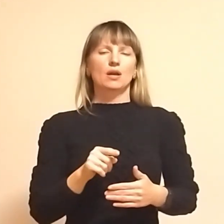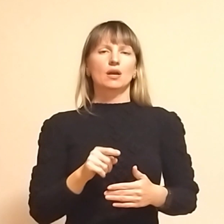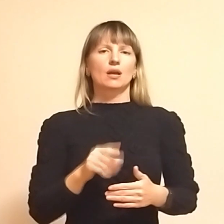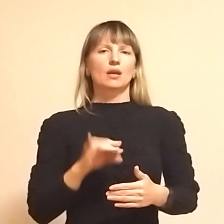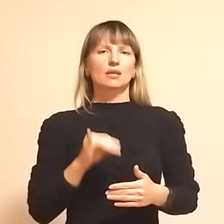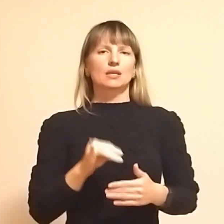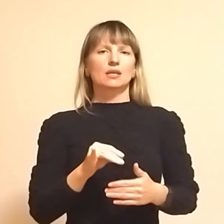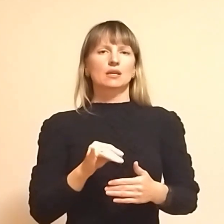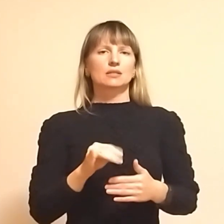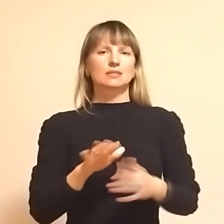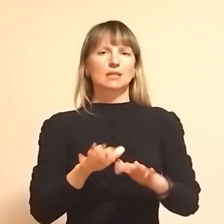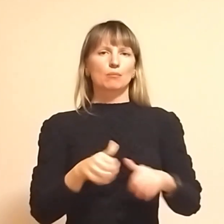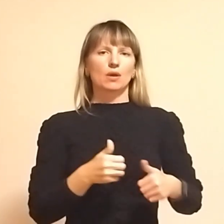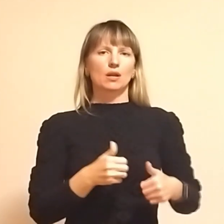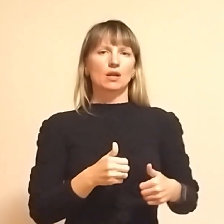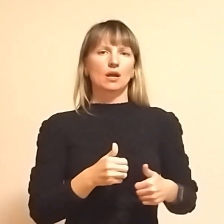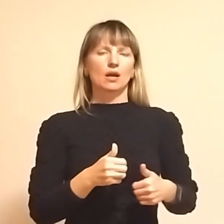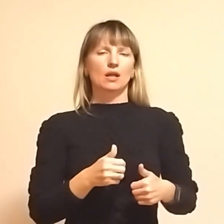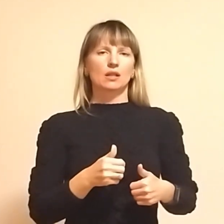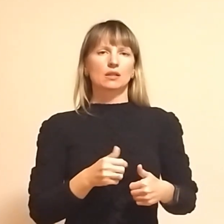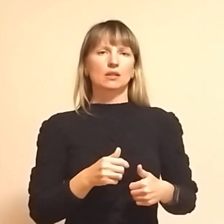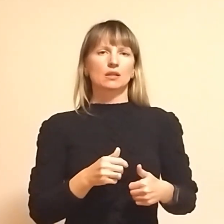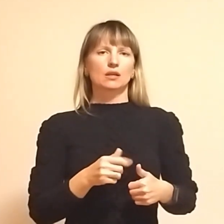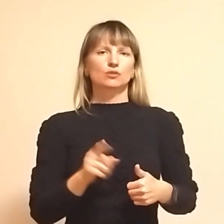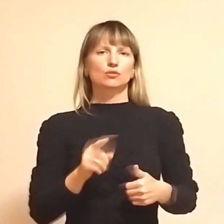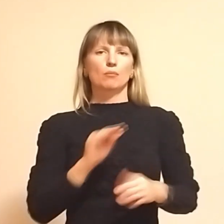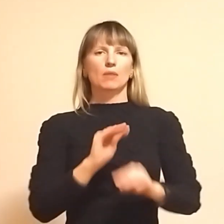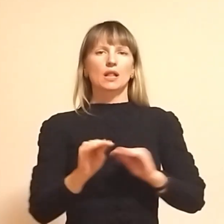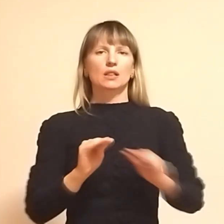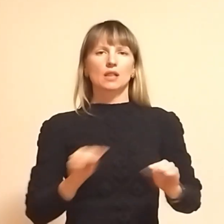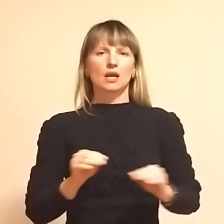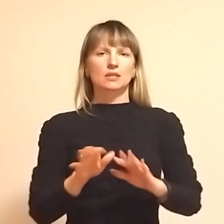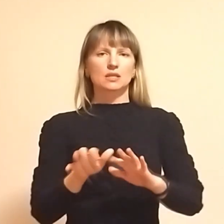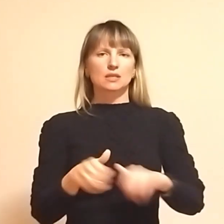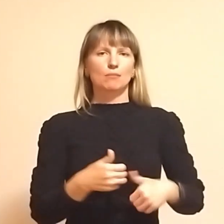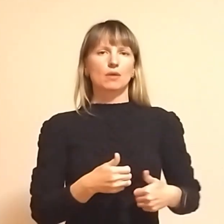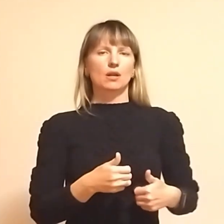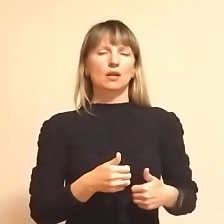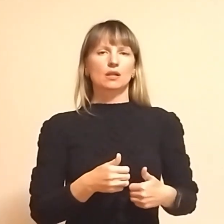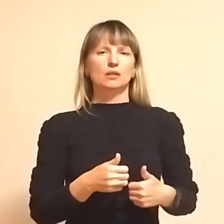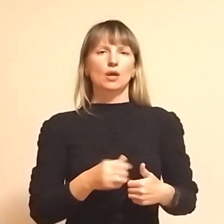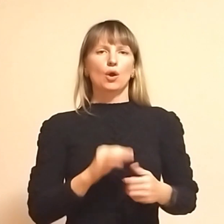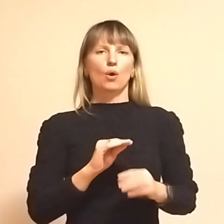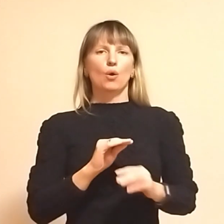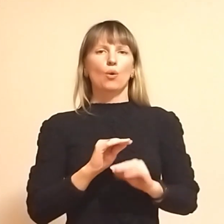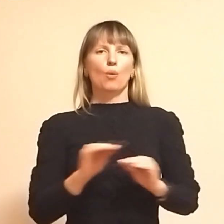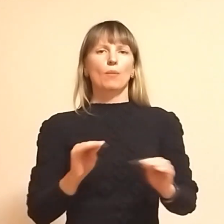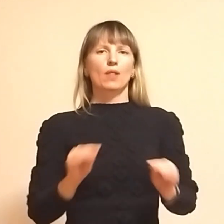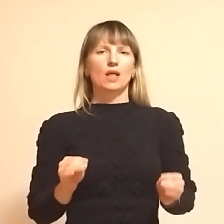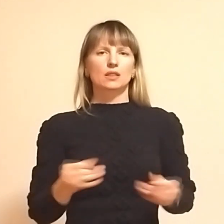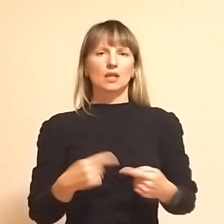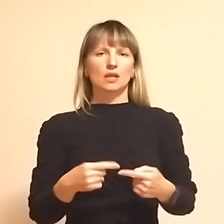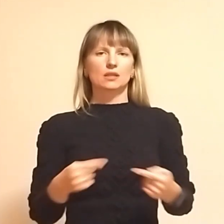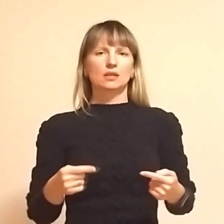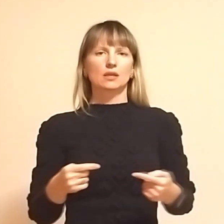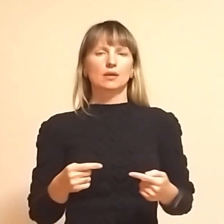Вони забирали приладдя, забирали там обладнання в Майселевазі, били